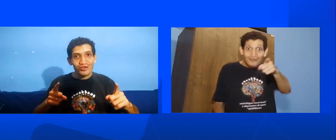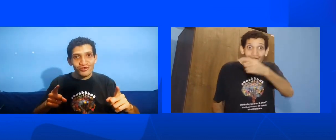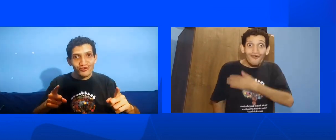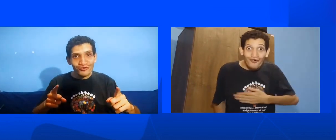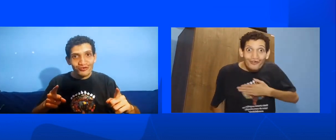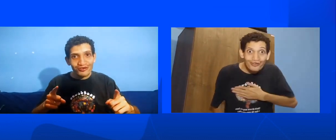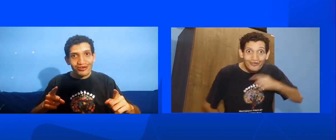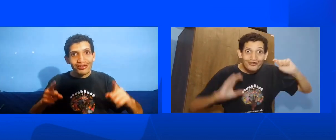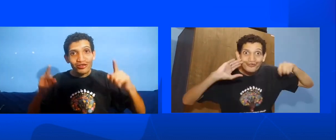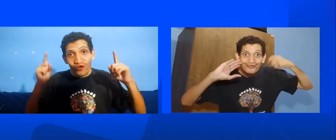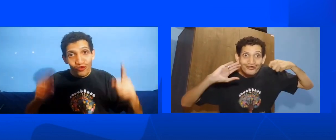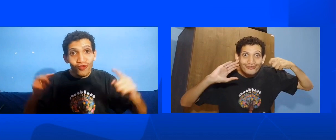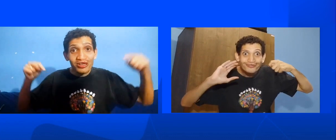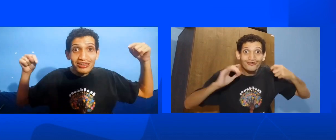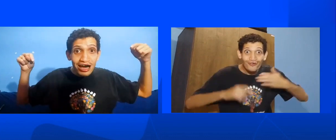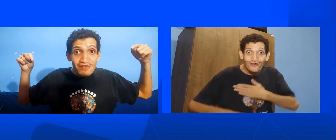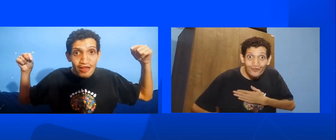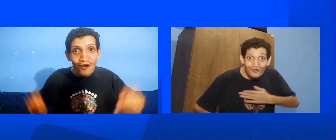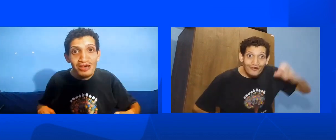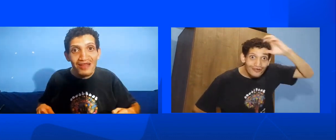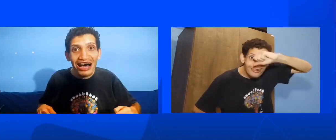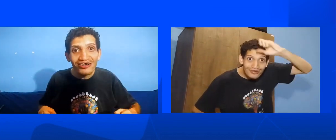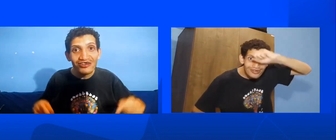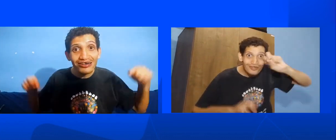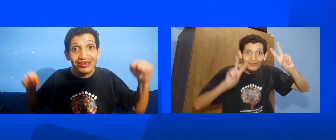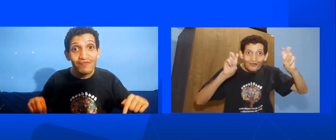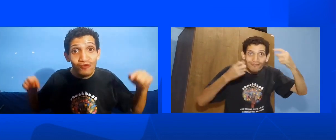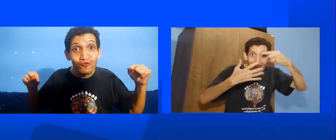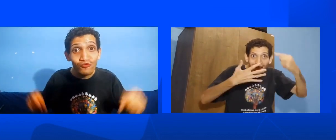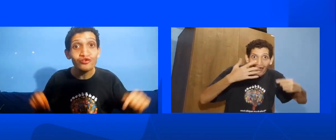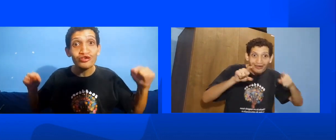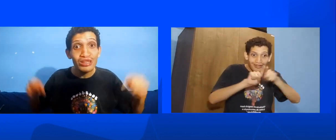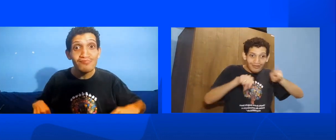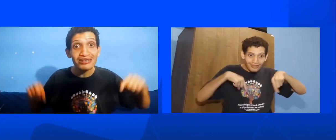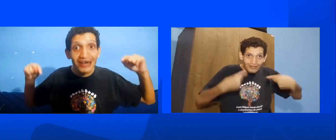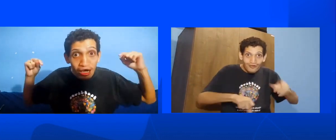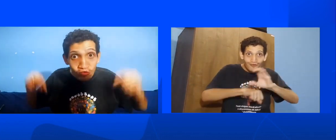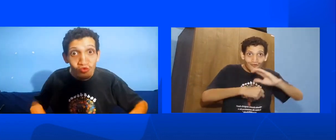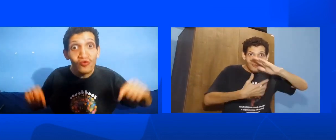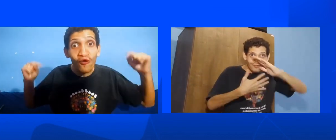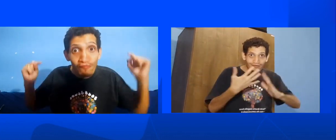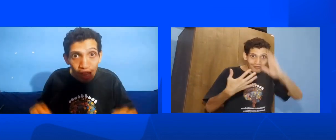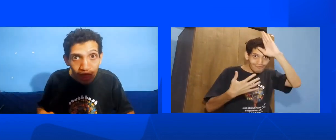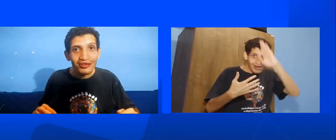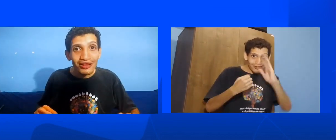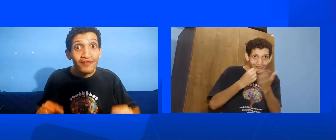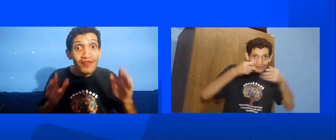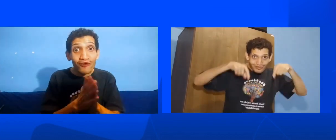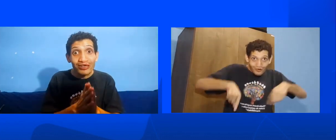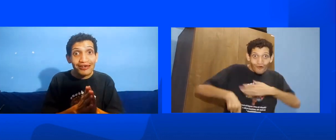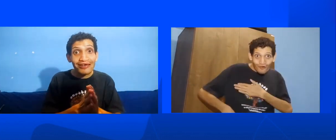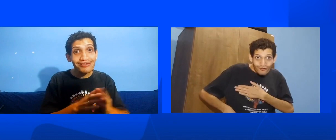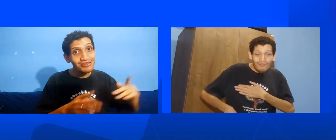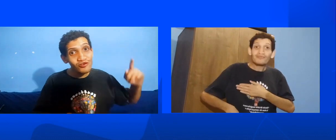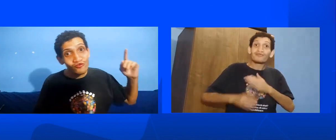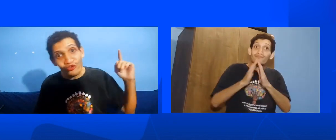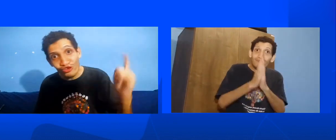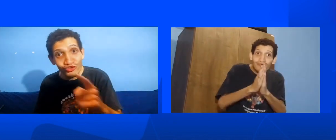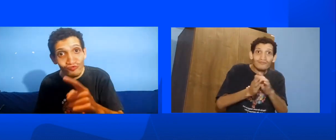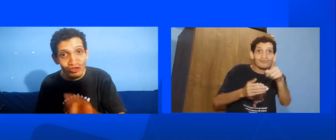vídeo E gostou de saber Da novidade Que aqui tem um curso De Libras Gratuito Completo Não esqueça De curtir